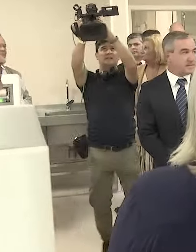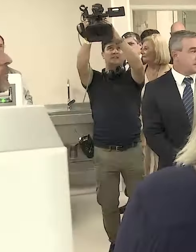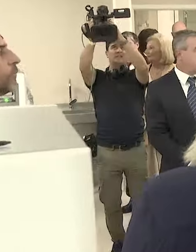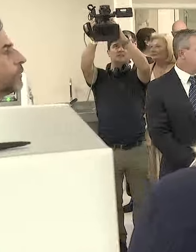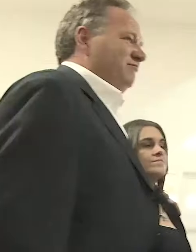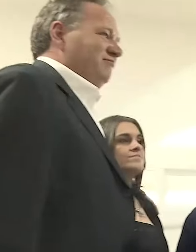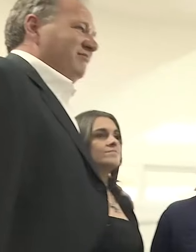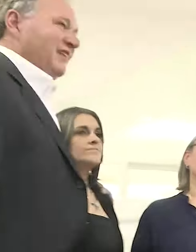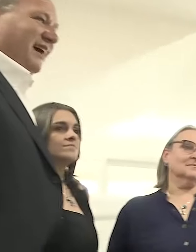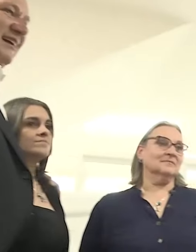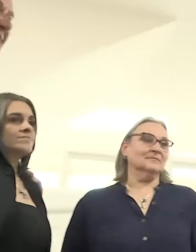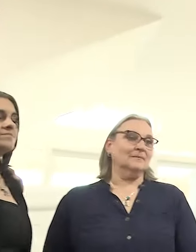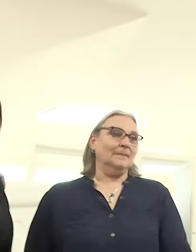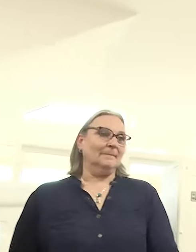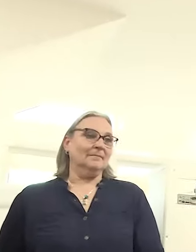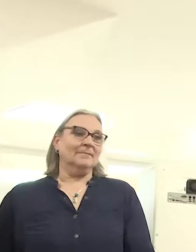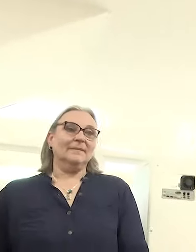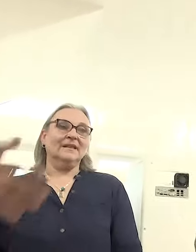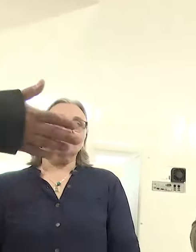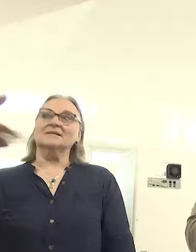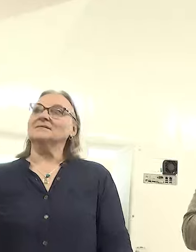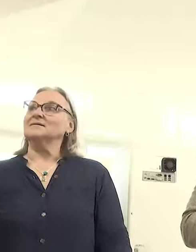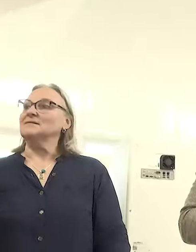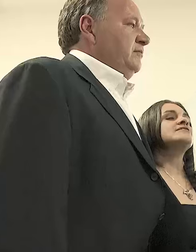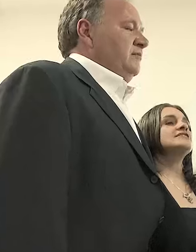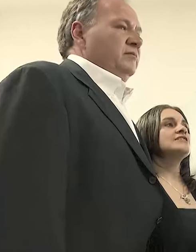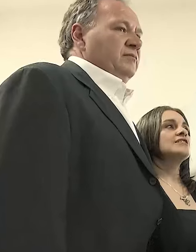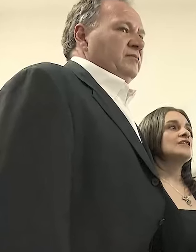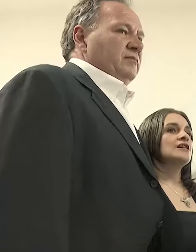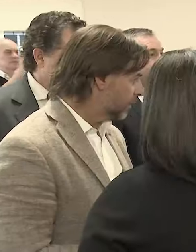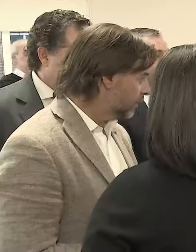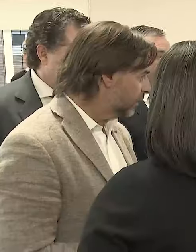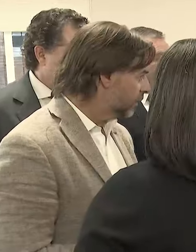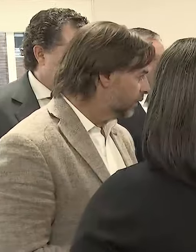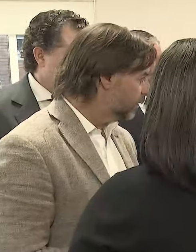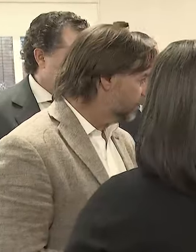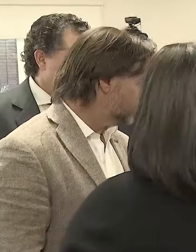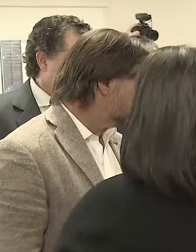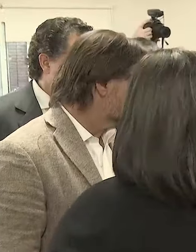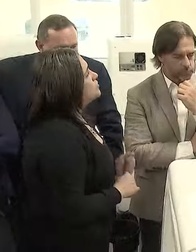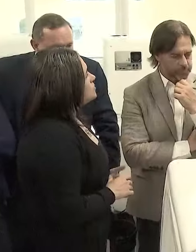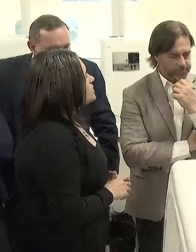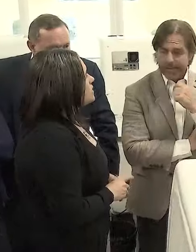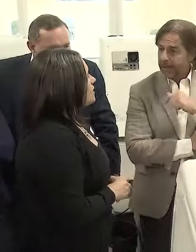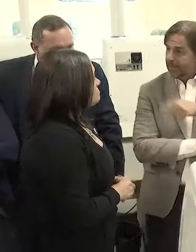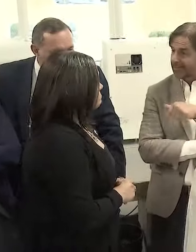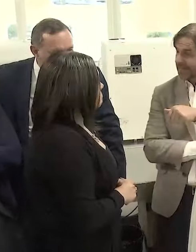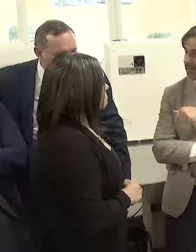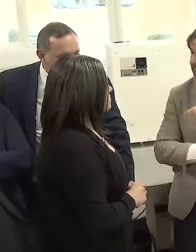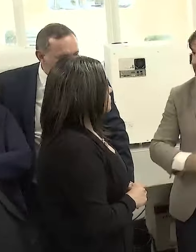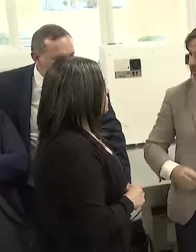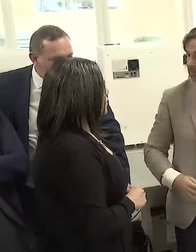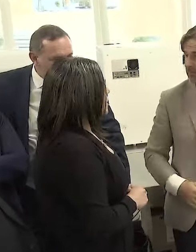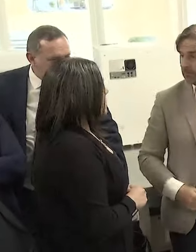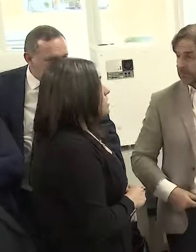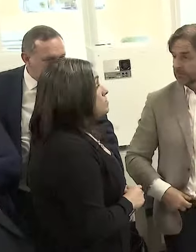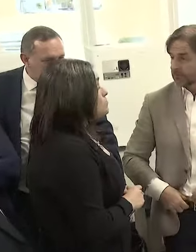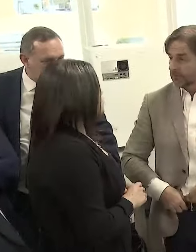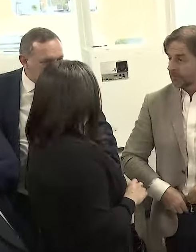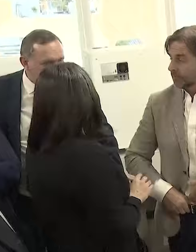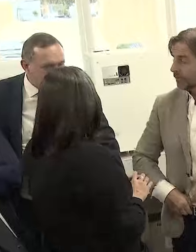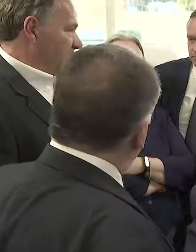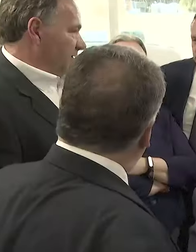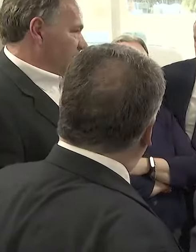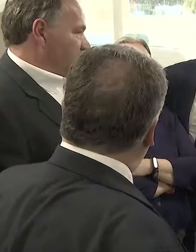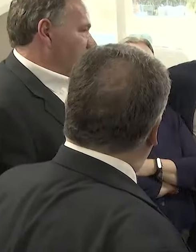en este centro de salud, que le llamamos Polo de Salud del Cerro, estamos aumentando y mejorando las bases de salida